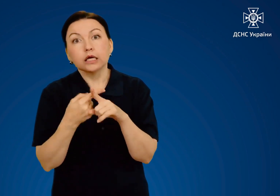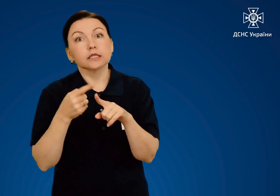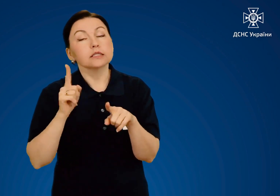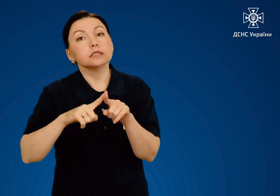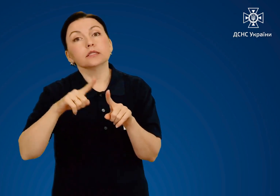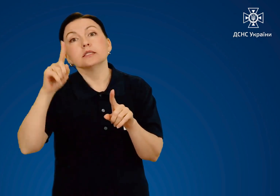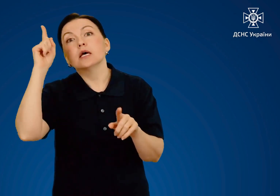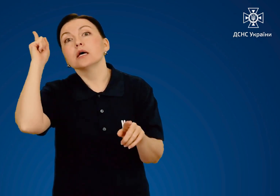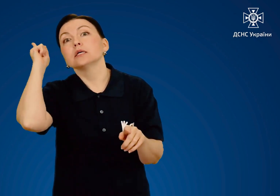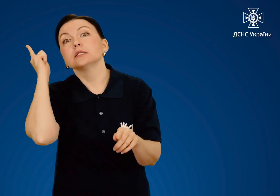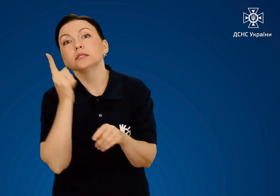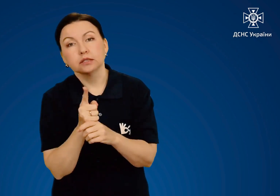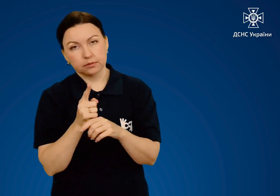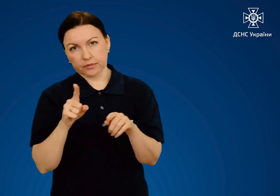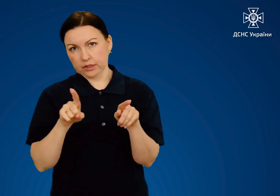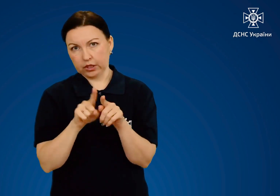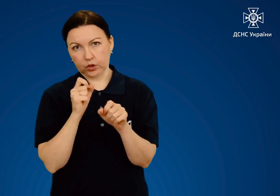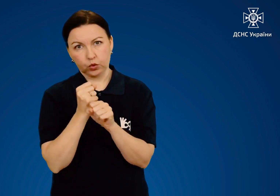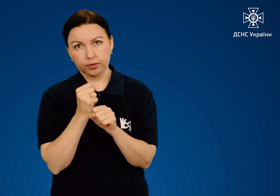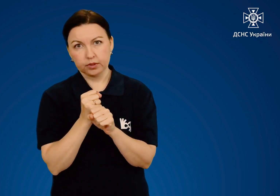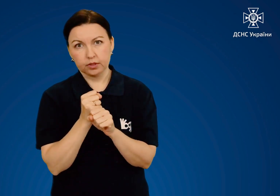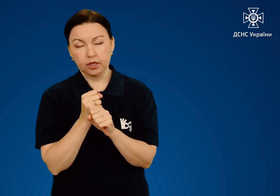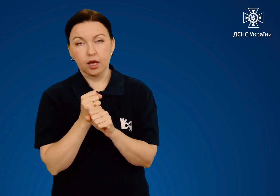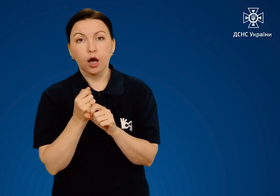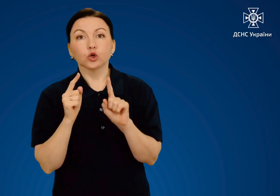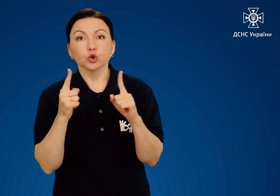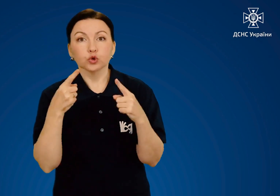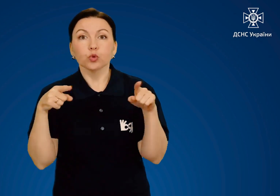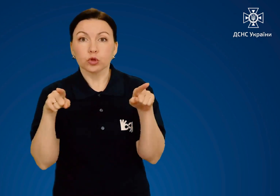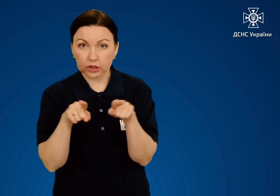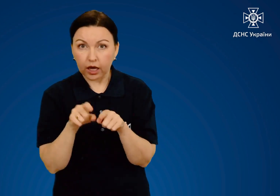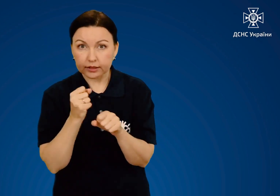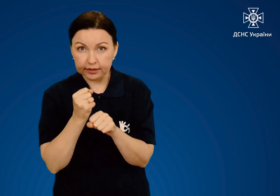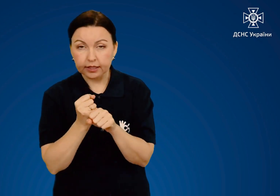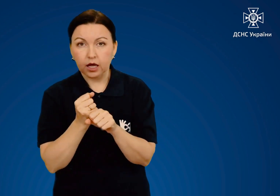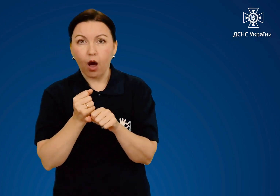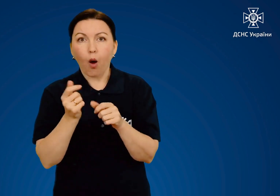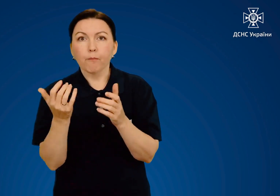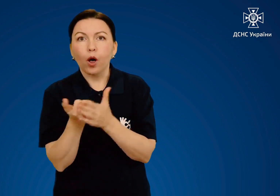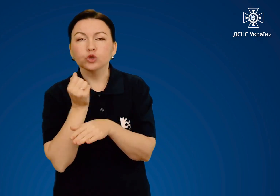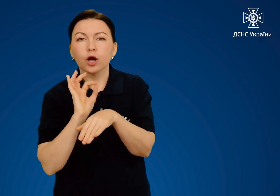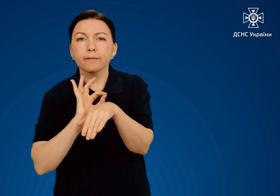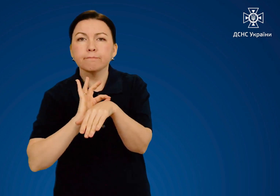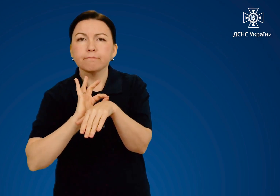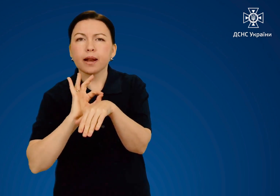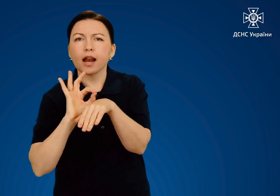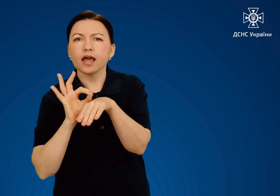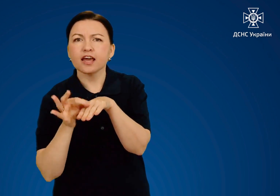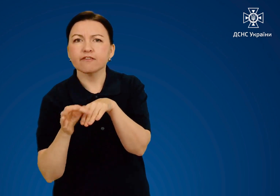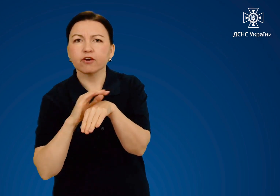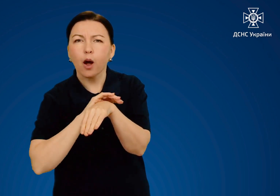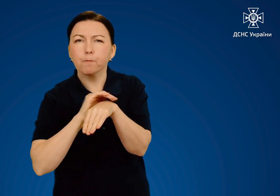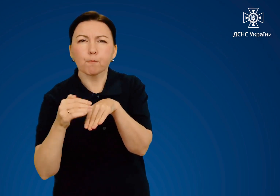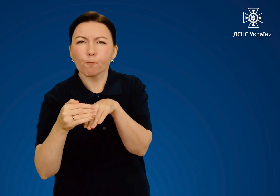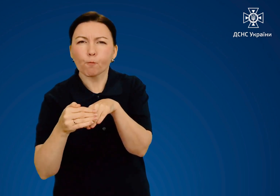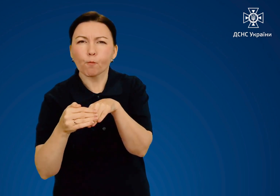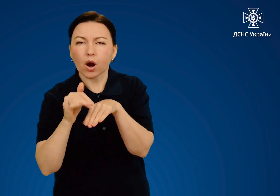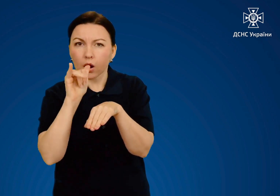Це категорично не можна робити, оскільки такі заходи утворюють плівку на поверхні